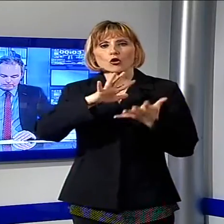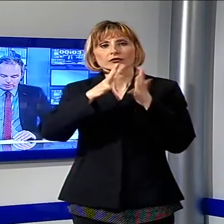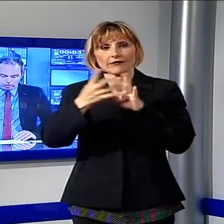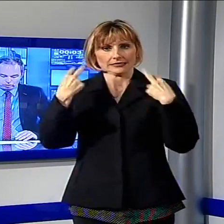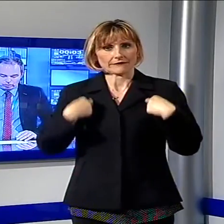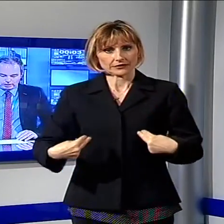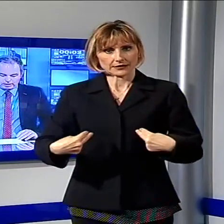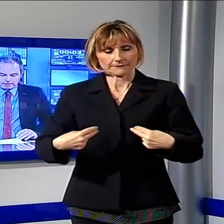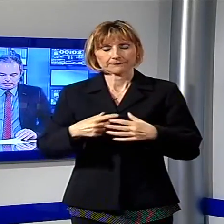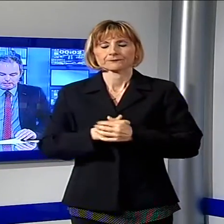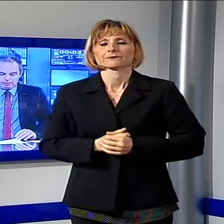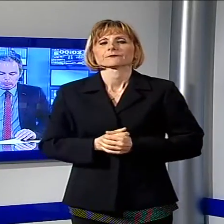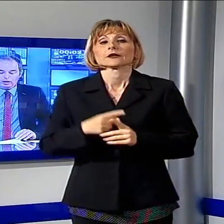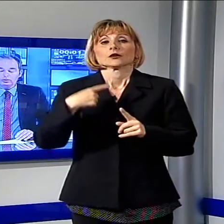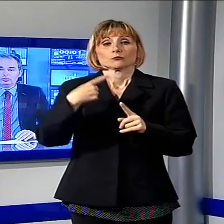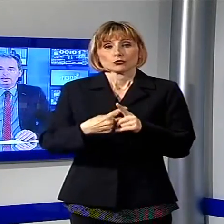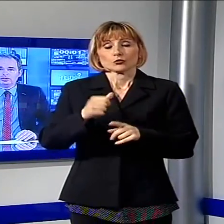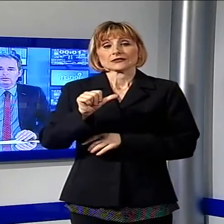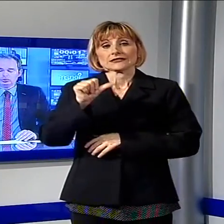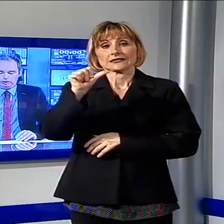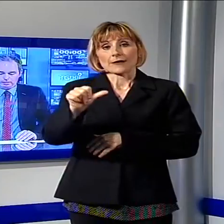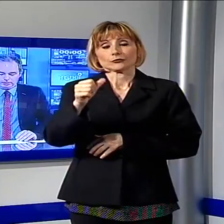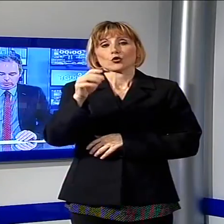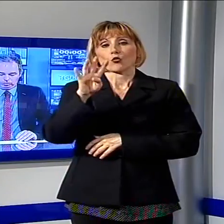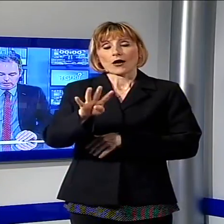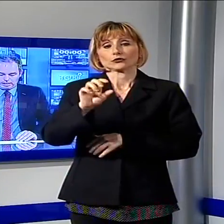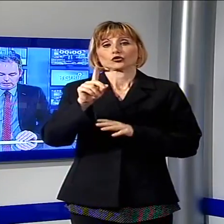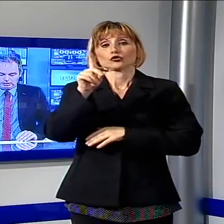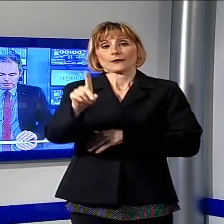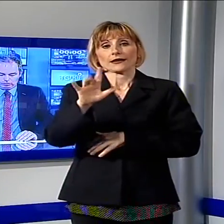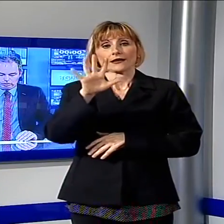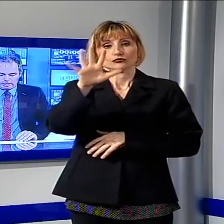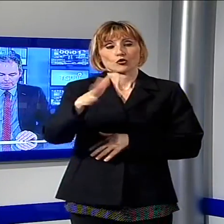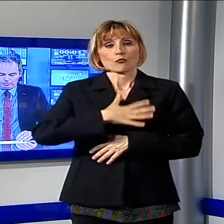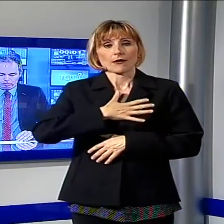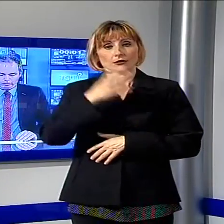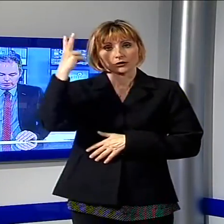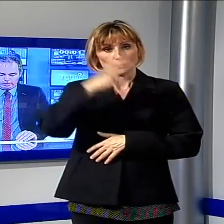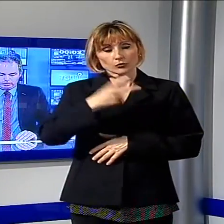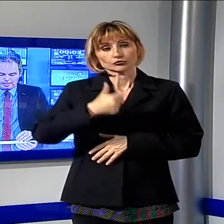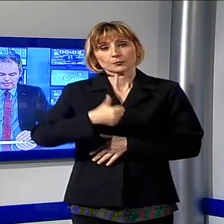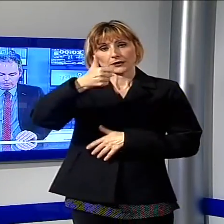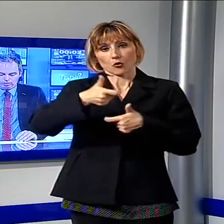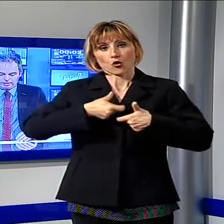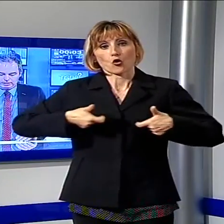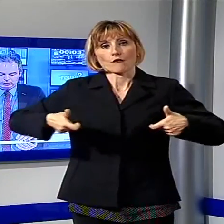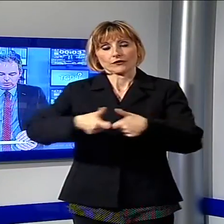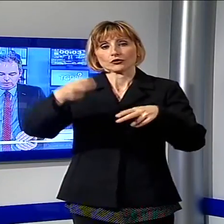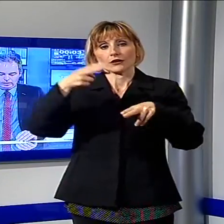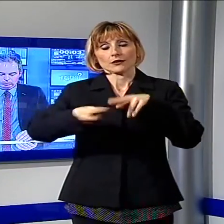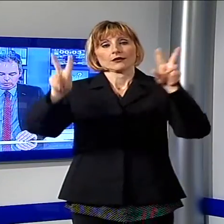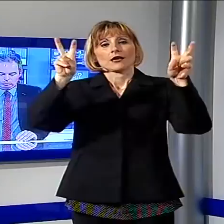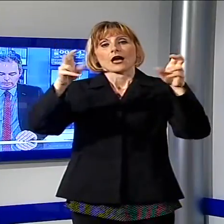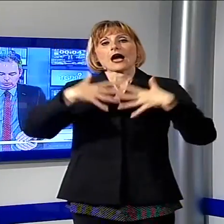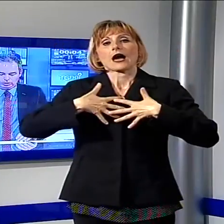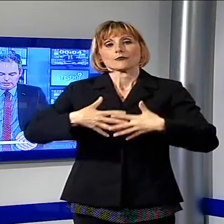Infine vi ricordo che sabato 4 e domenica 5 giugno a Bani di Lucca si svolgerà il primo convegno nazionale amore in azione